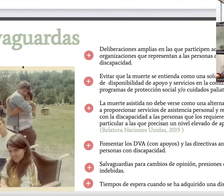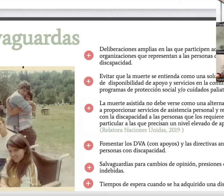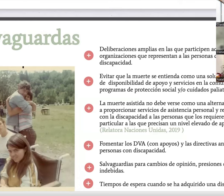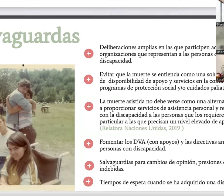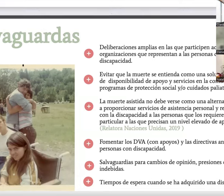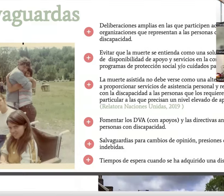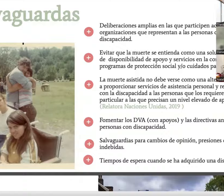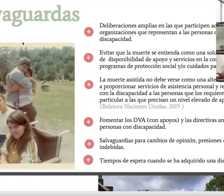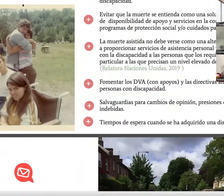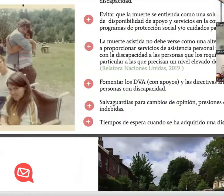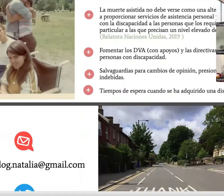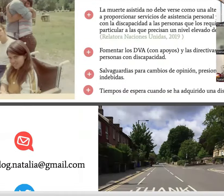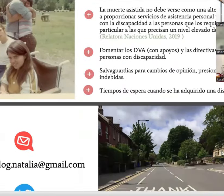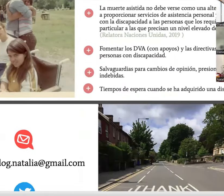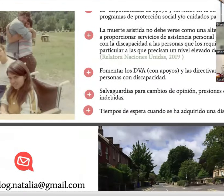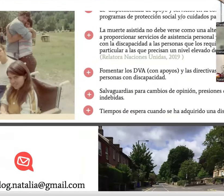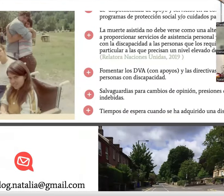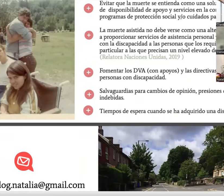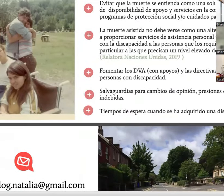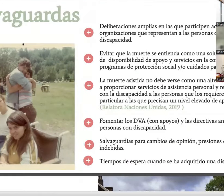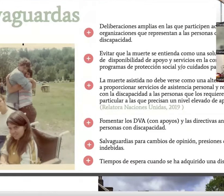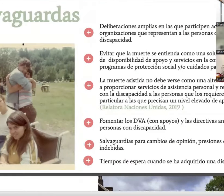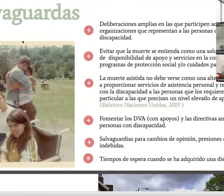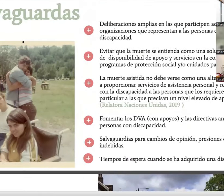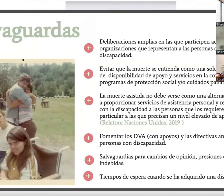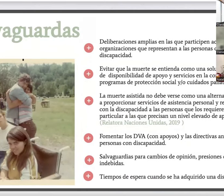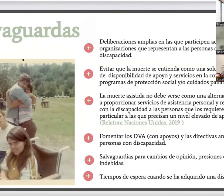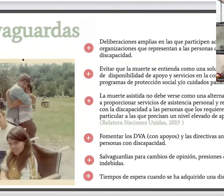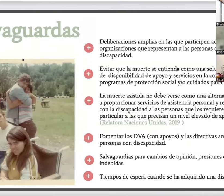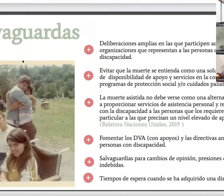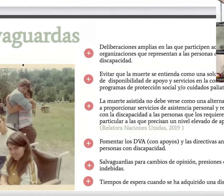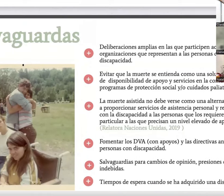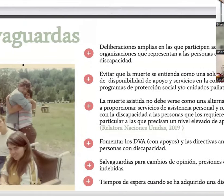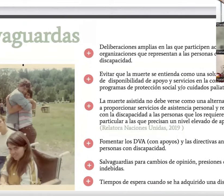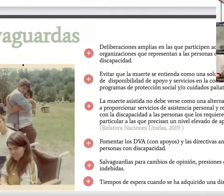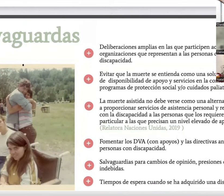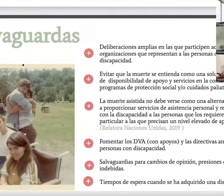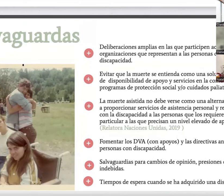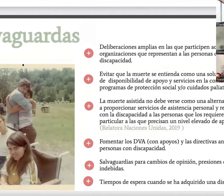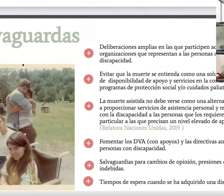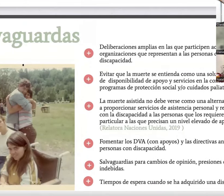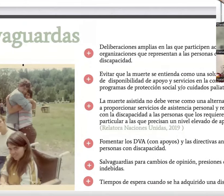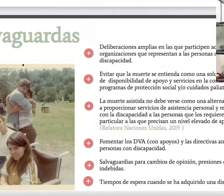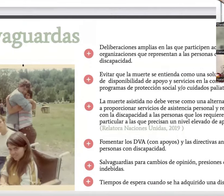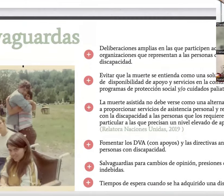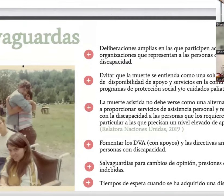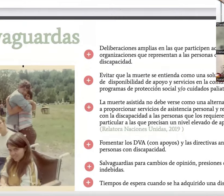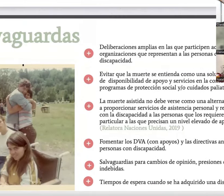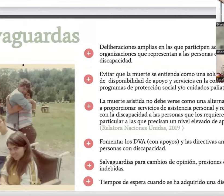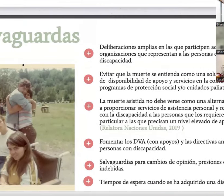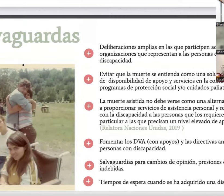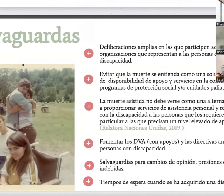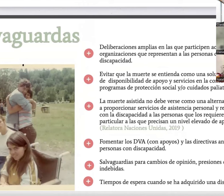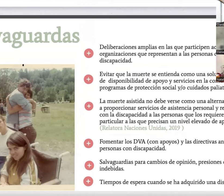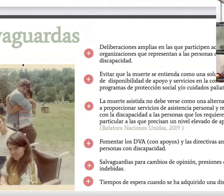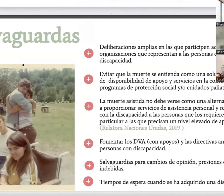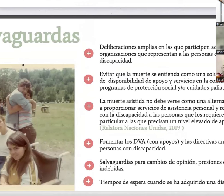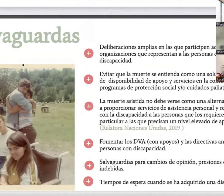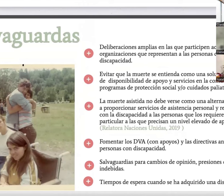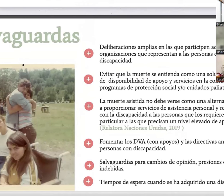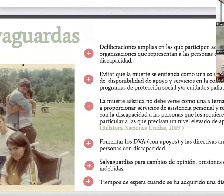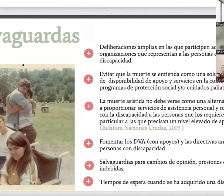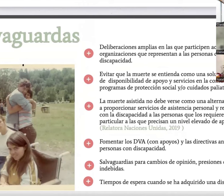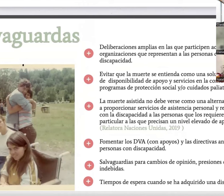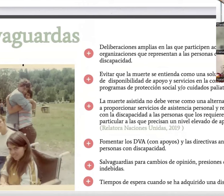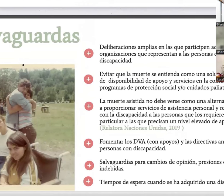en la mitad se da un tiempo de espera y pues fomentar esta conversación de forma reconociendo que